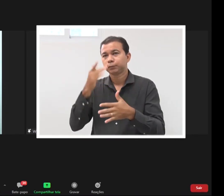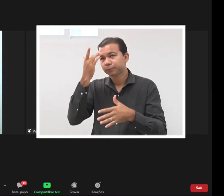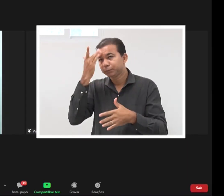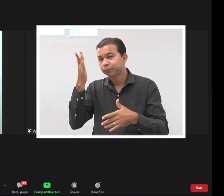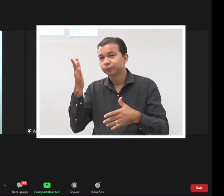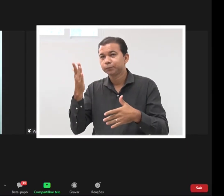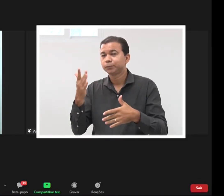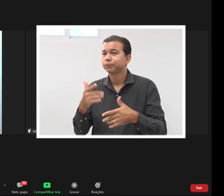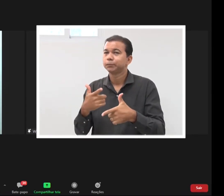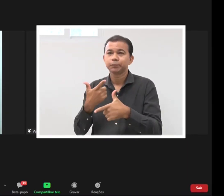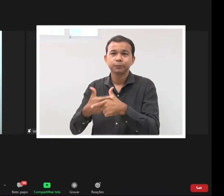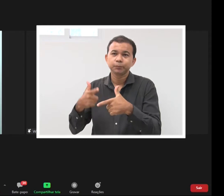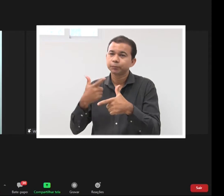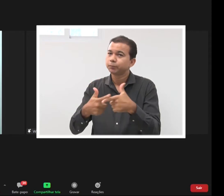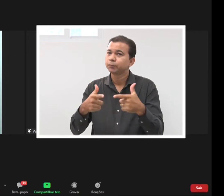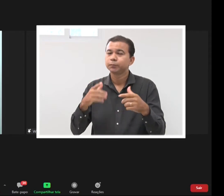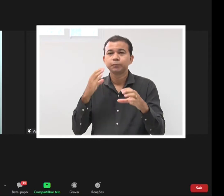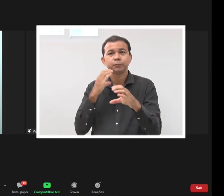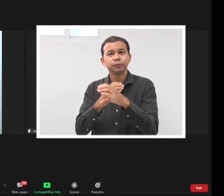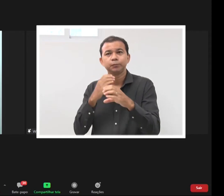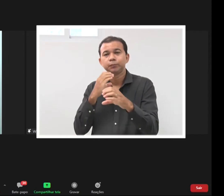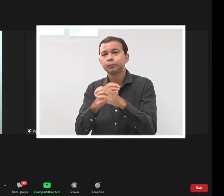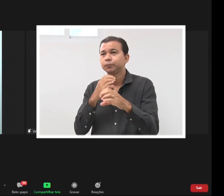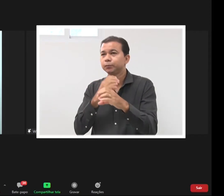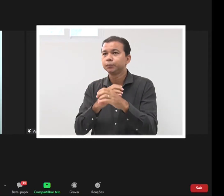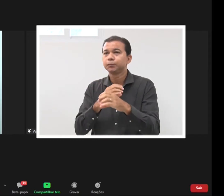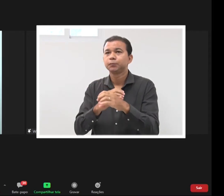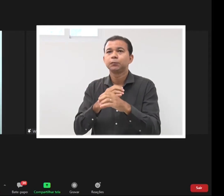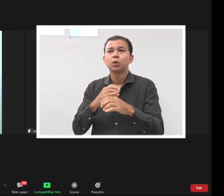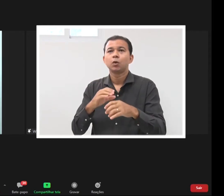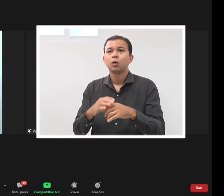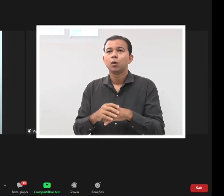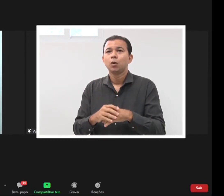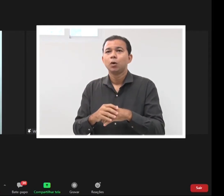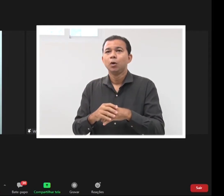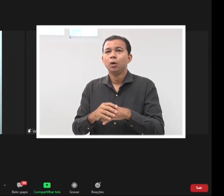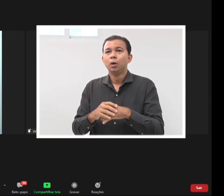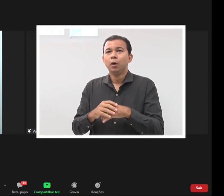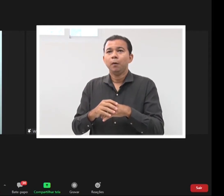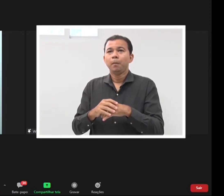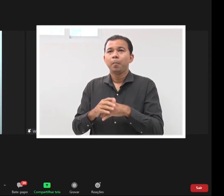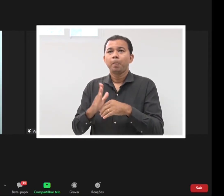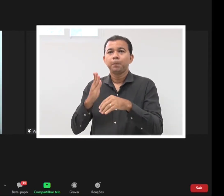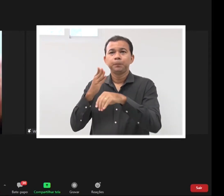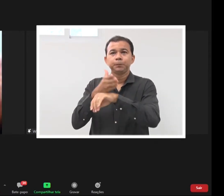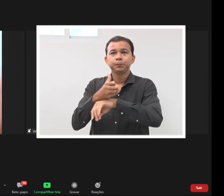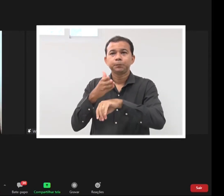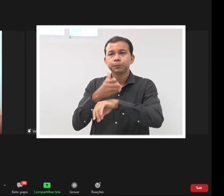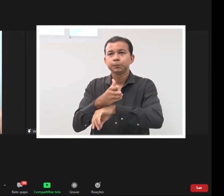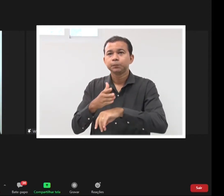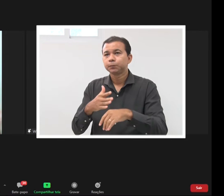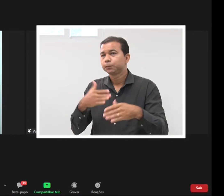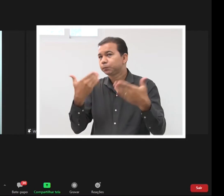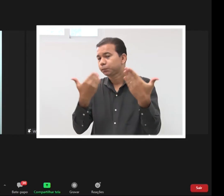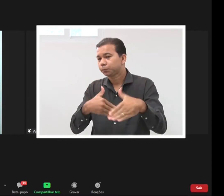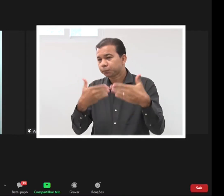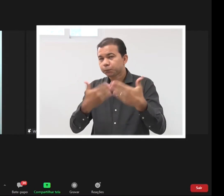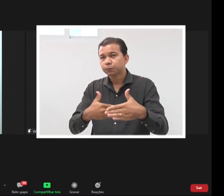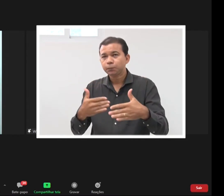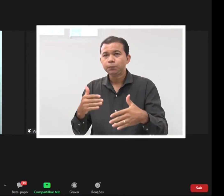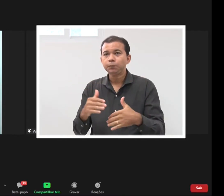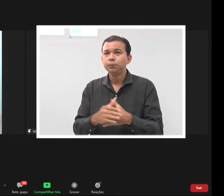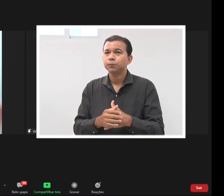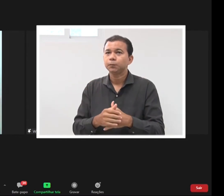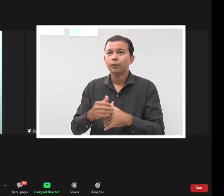fácil ele conseguir um trabalho por falta de dar comunicação que não se tem. O surdo, quando ele